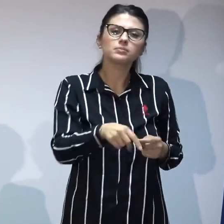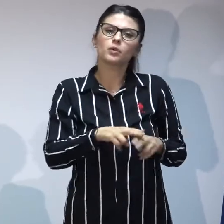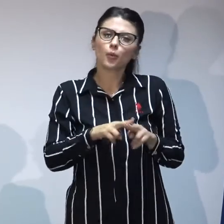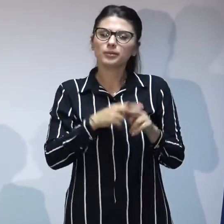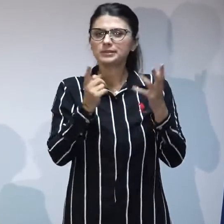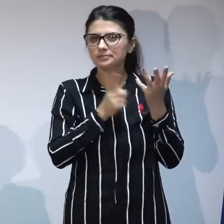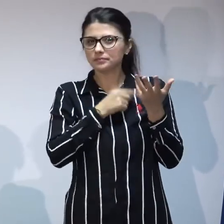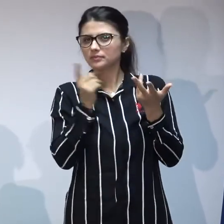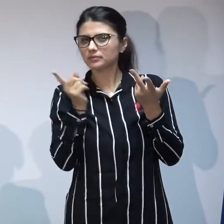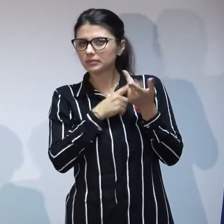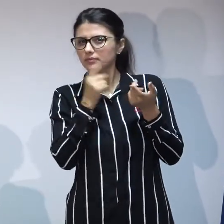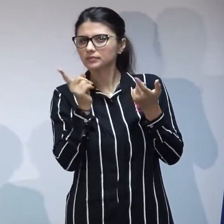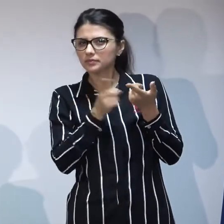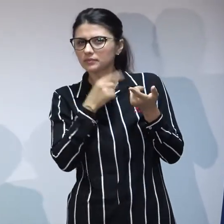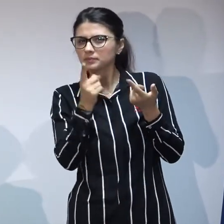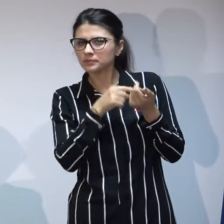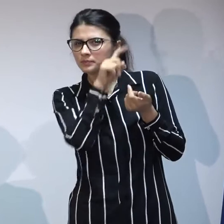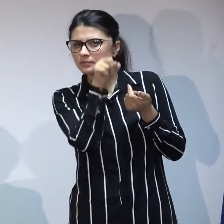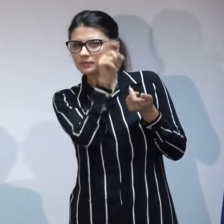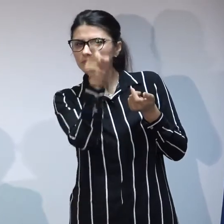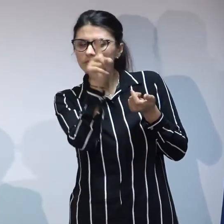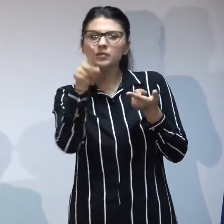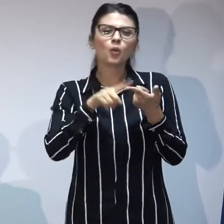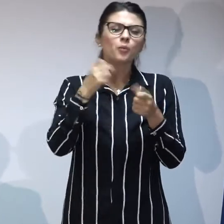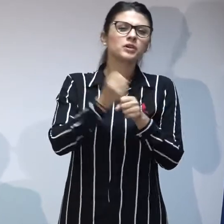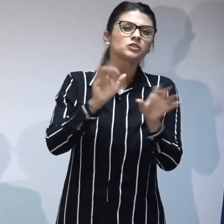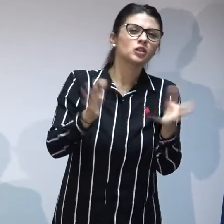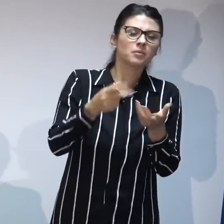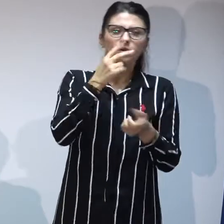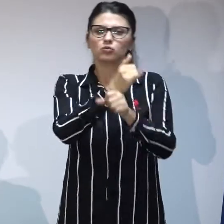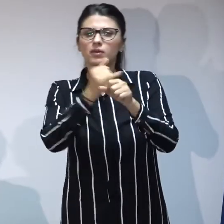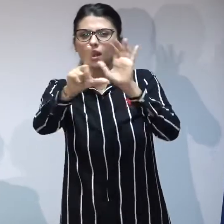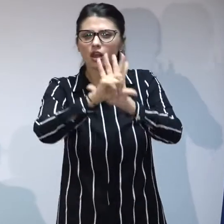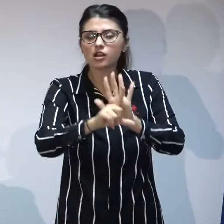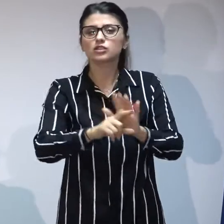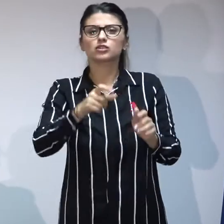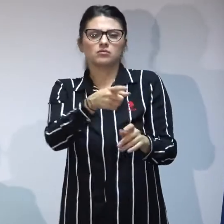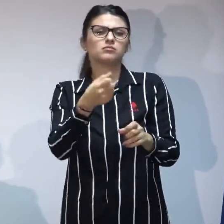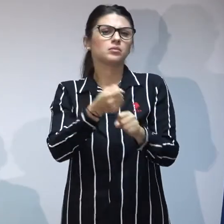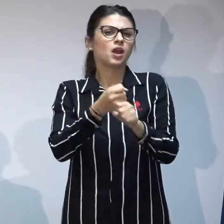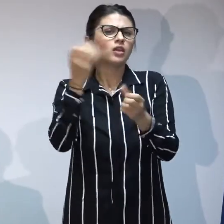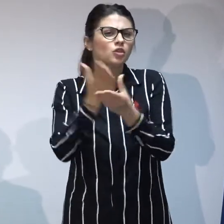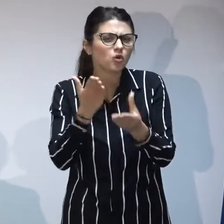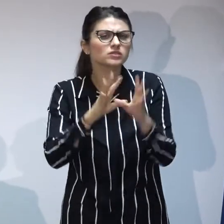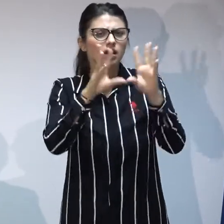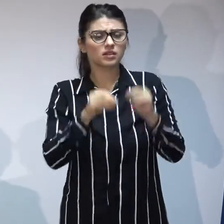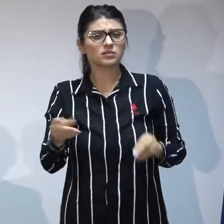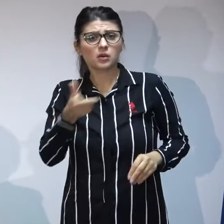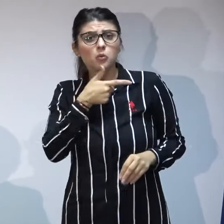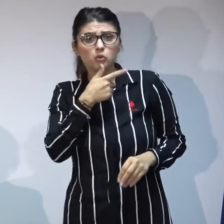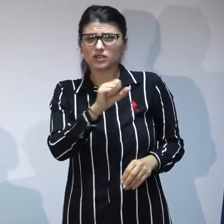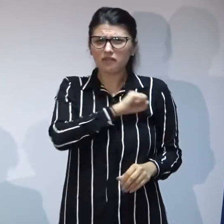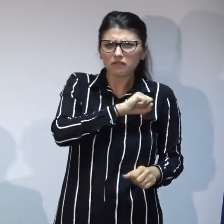cum interpretăm o prevedere legală până la dosare pe care ei le au și unde se tem să iau o